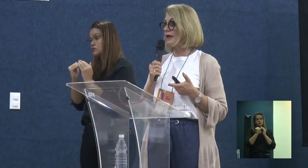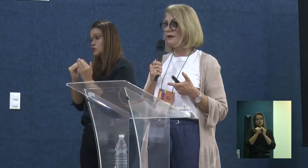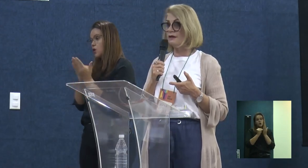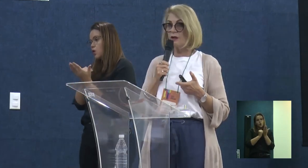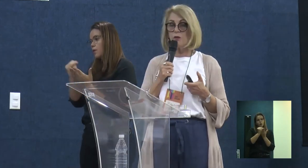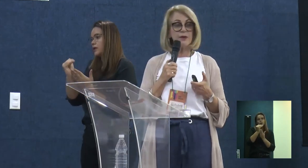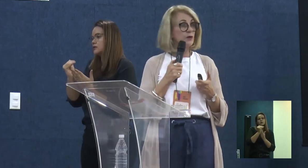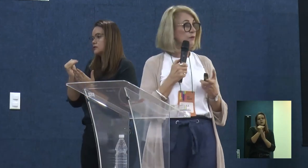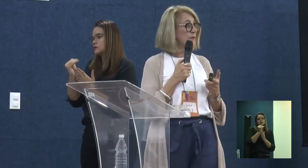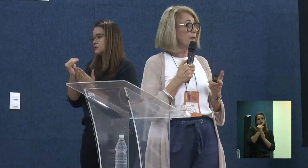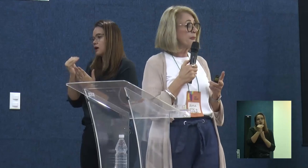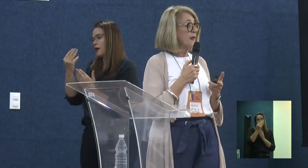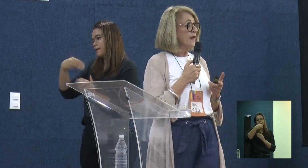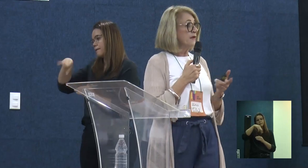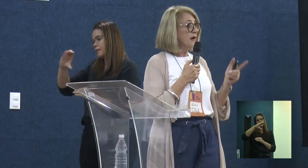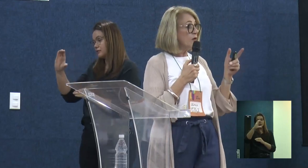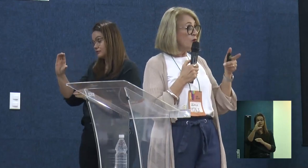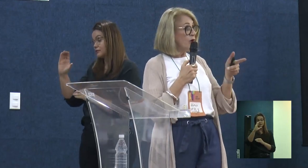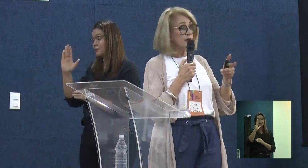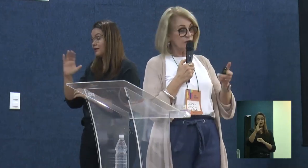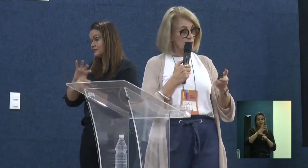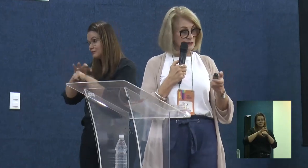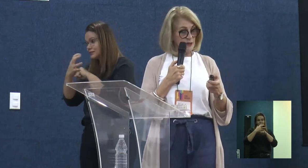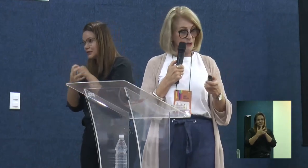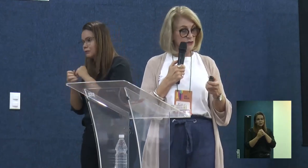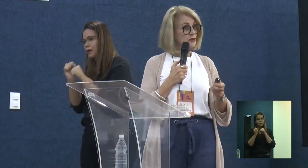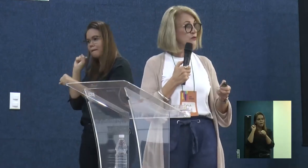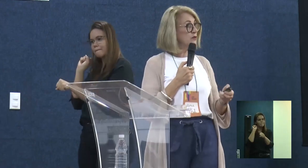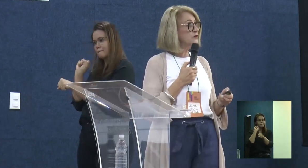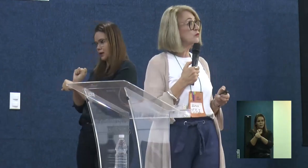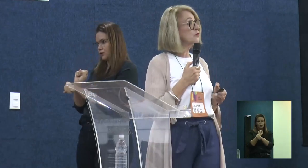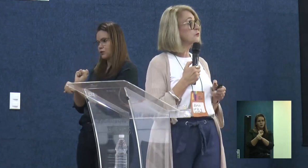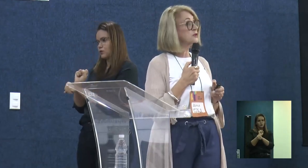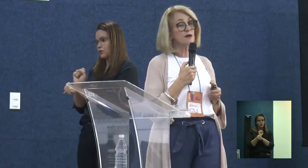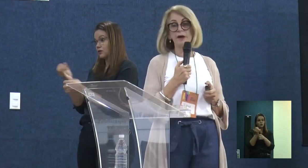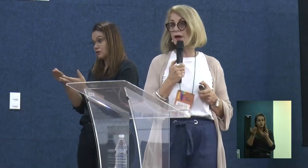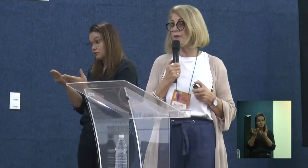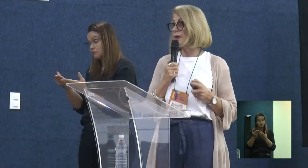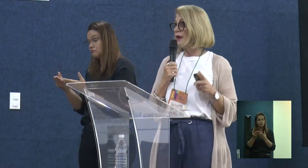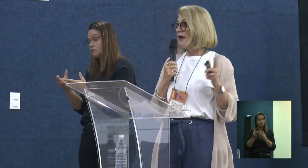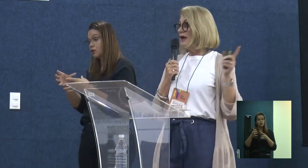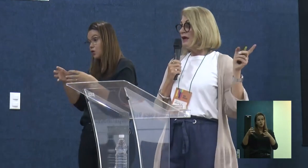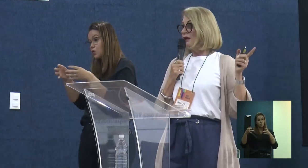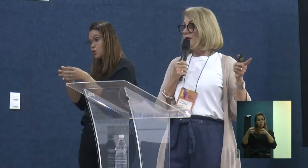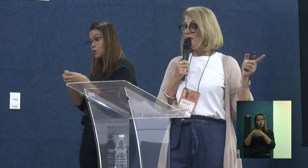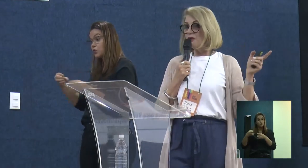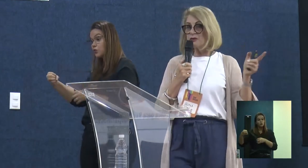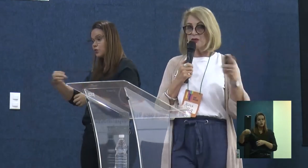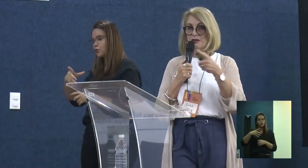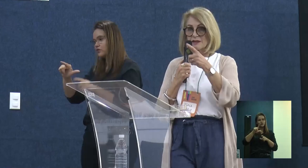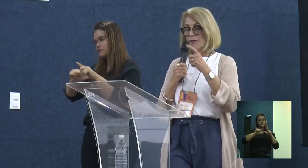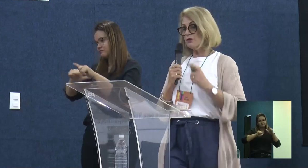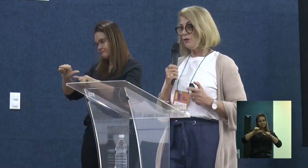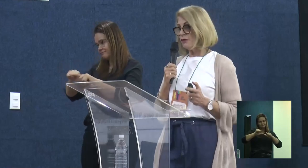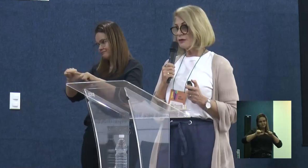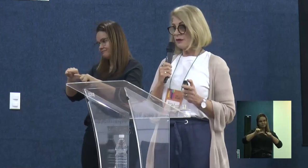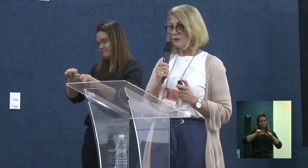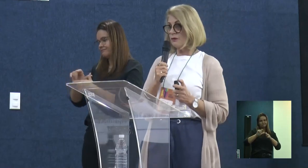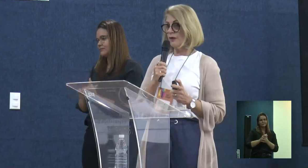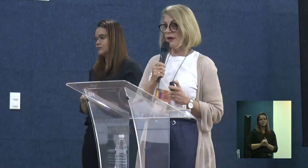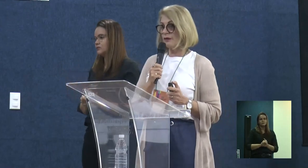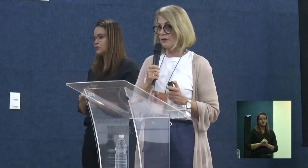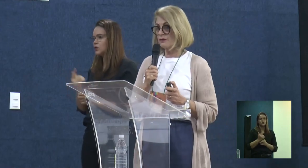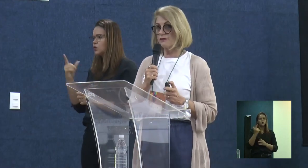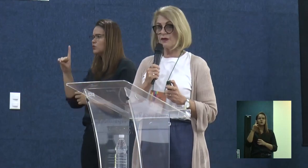pandemia interrompeu e agora nós reconstituímos um grupo de trabalho. E outro dia estávamos